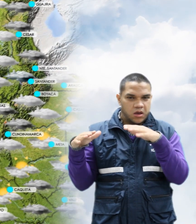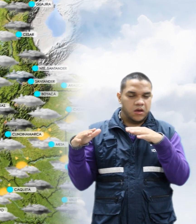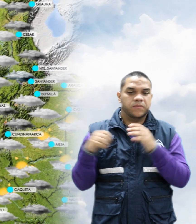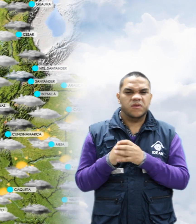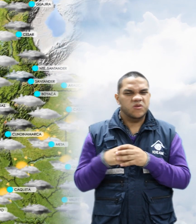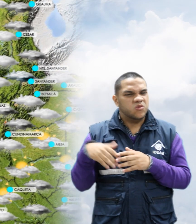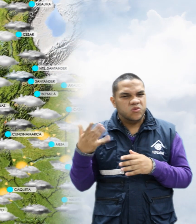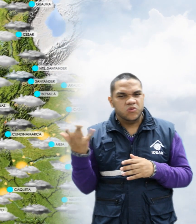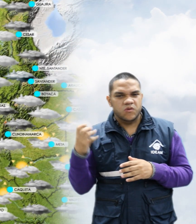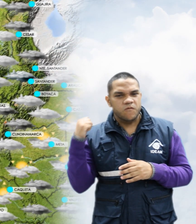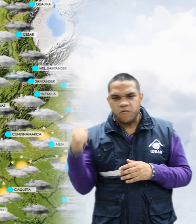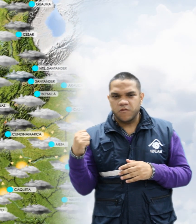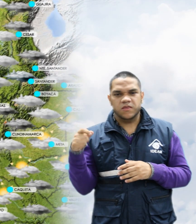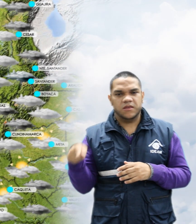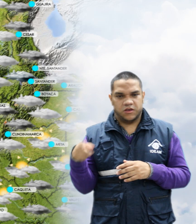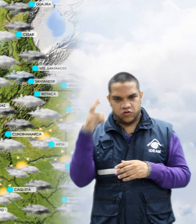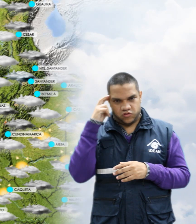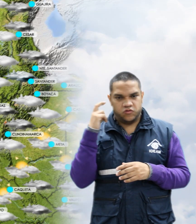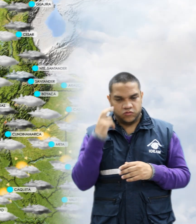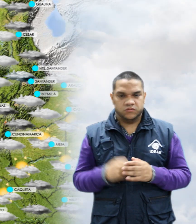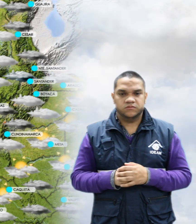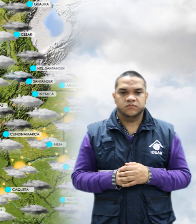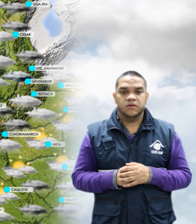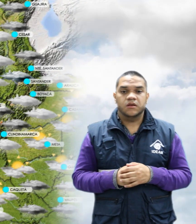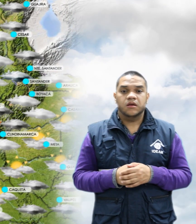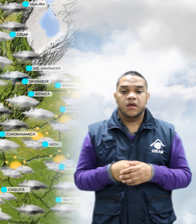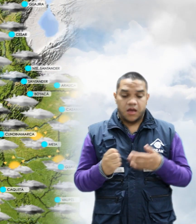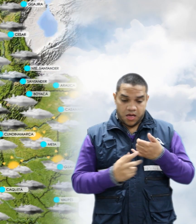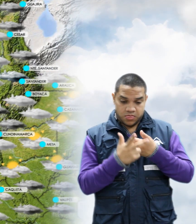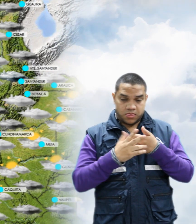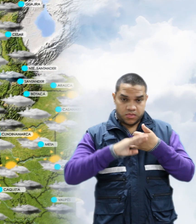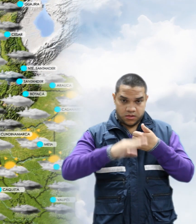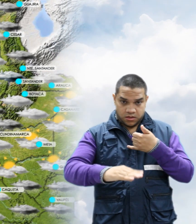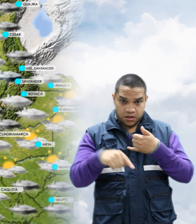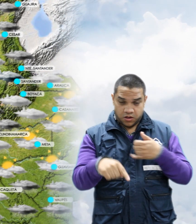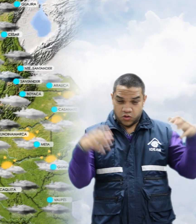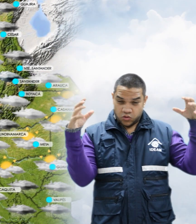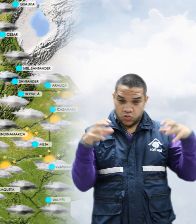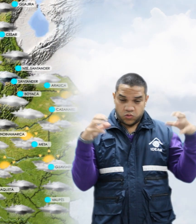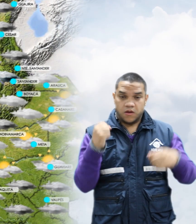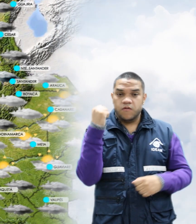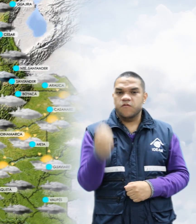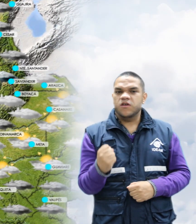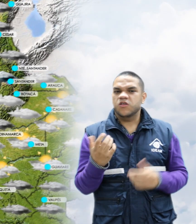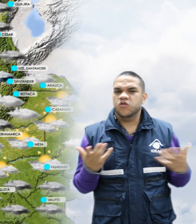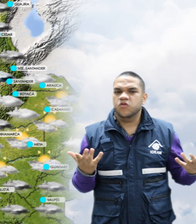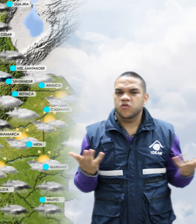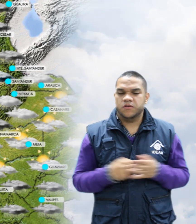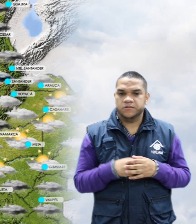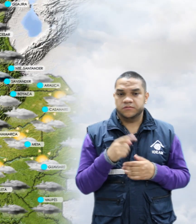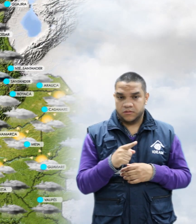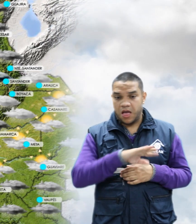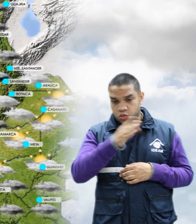embargo, las más fuertes se prevén en el departamento de Chocó. Sobre la región Andina, se prevé que las lluvias más intensas se presenten al